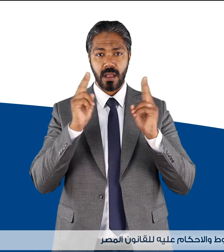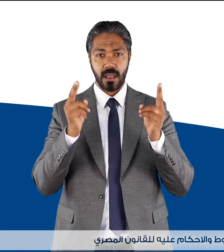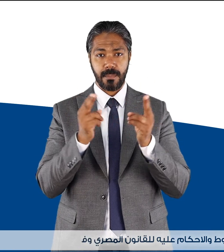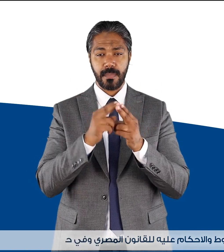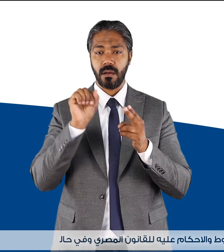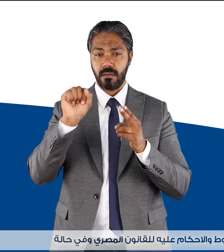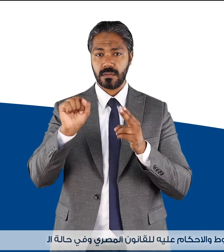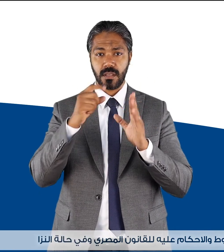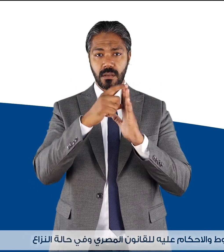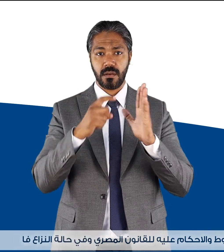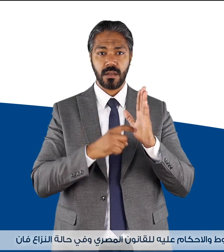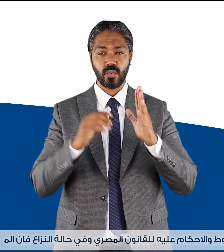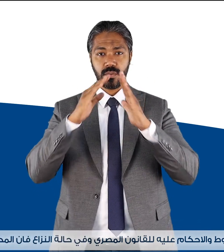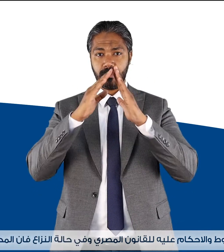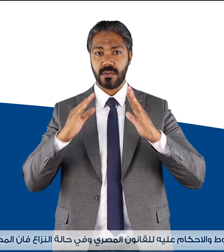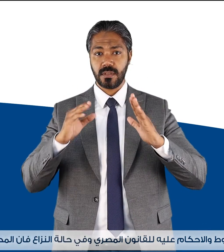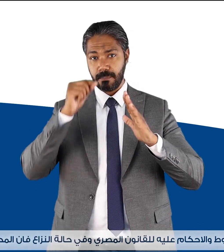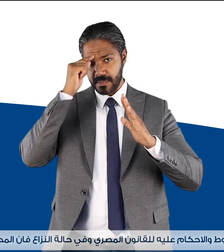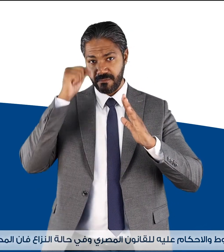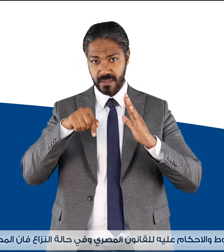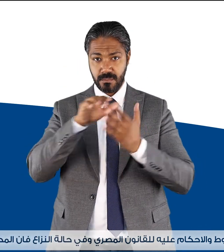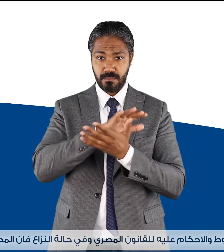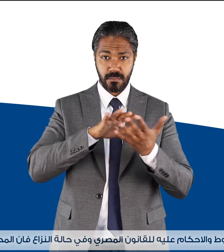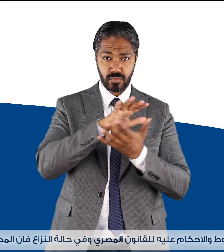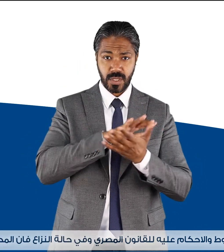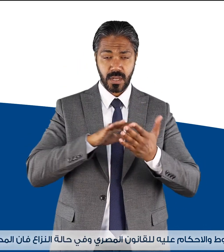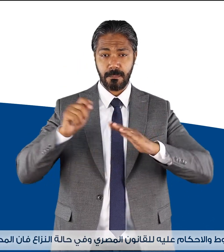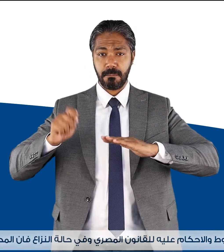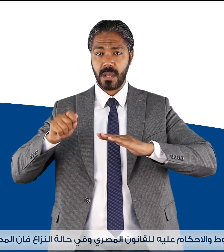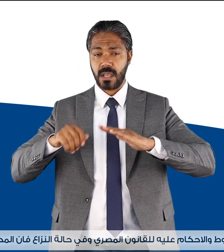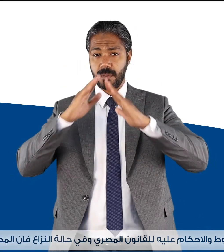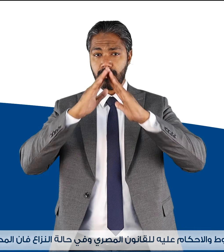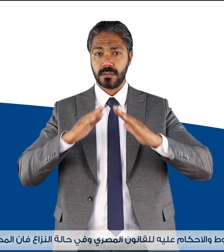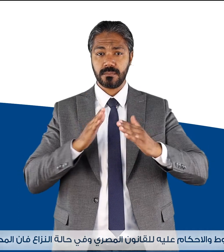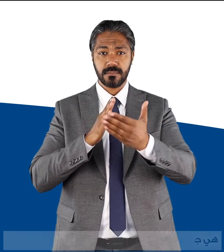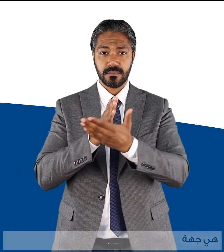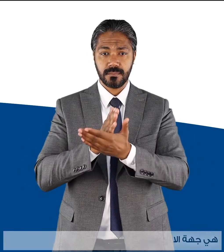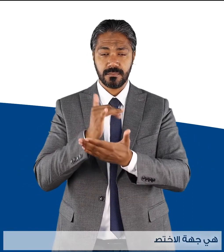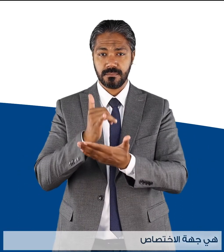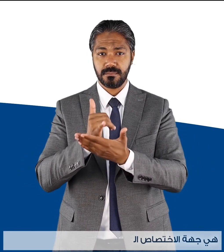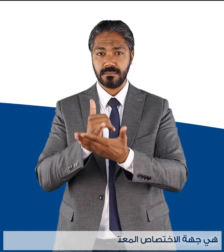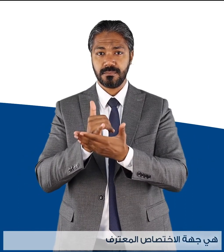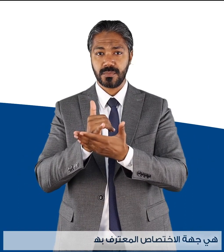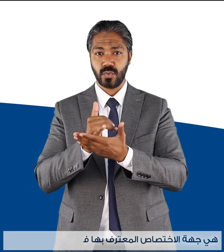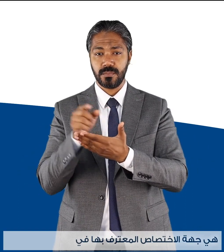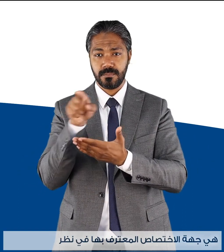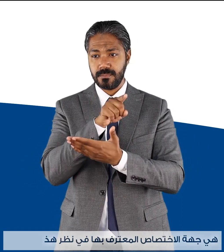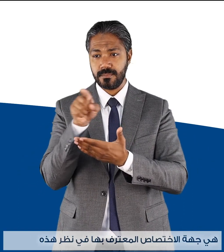للقانون المصري وفي حالة النزاع فإن المحاكمة المصرية هي جهة الاختصاص المعترف به في